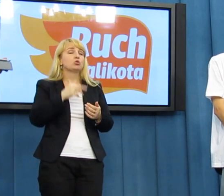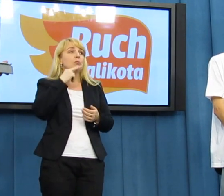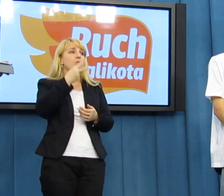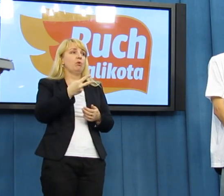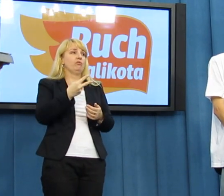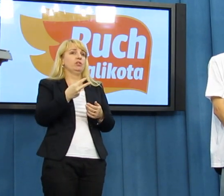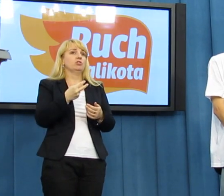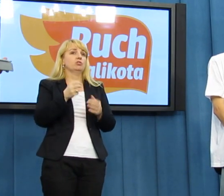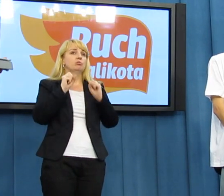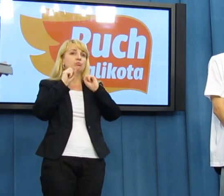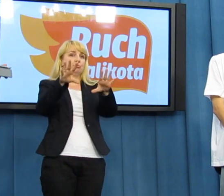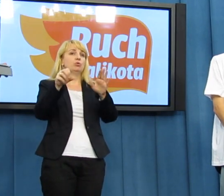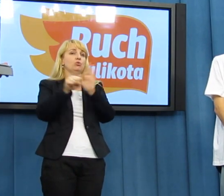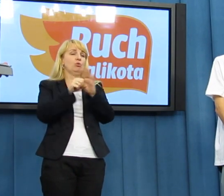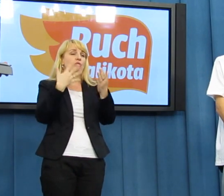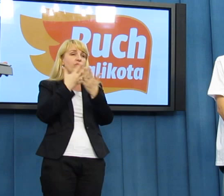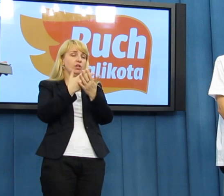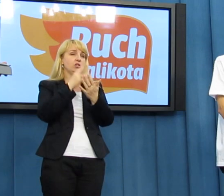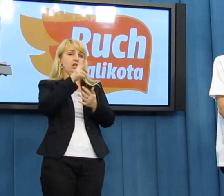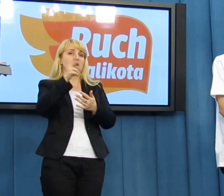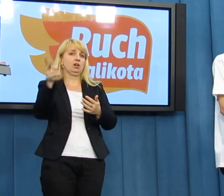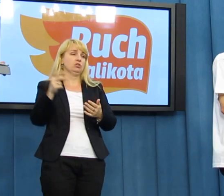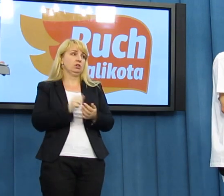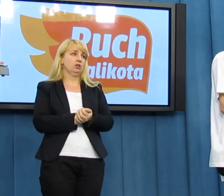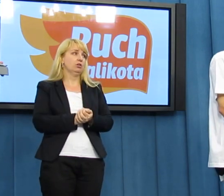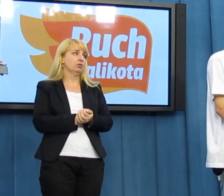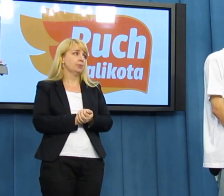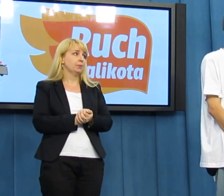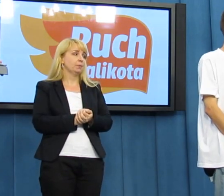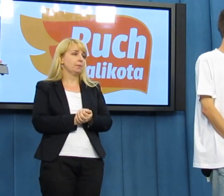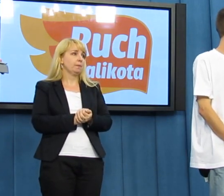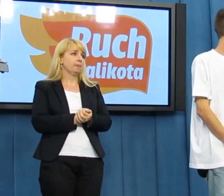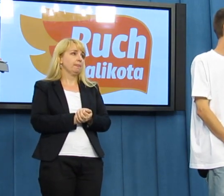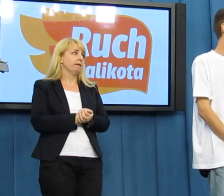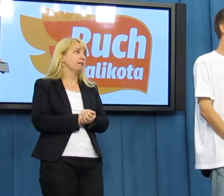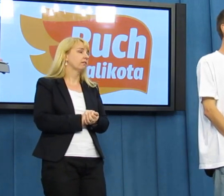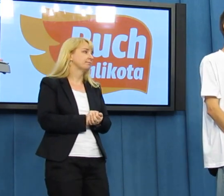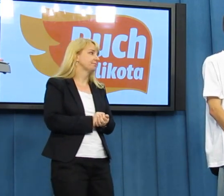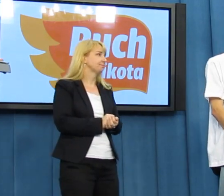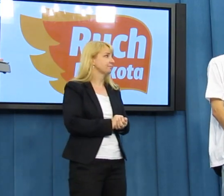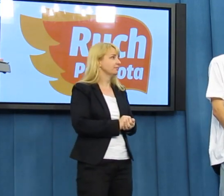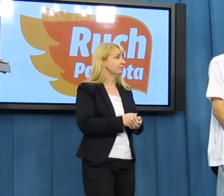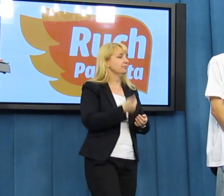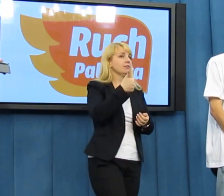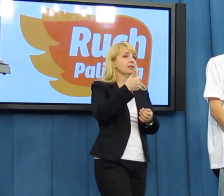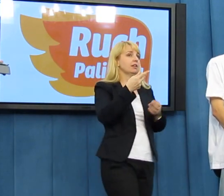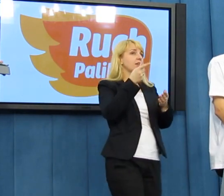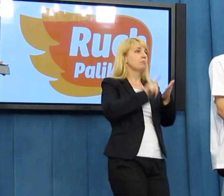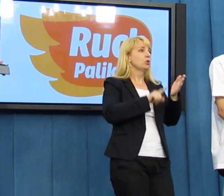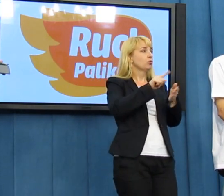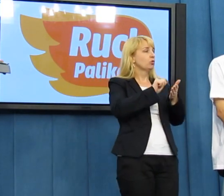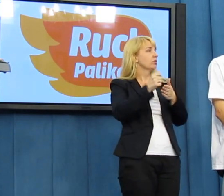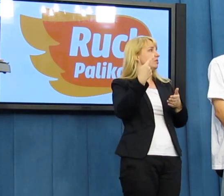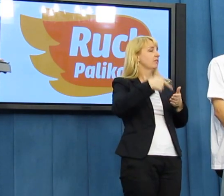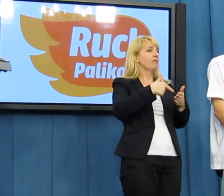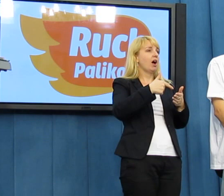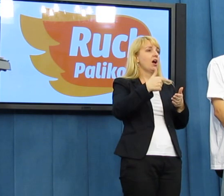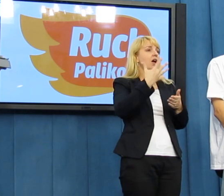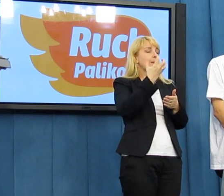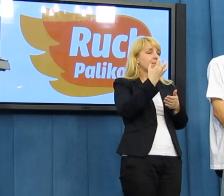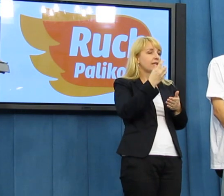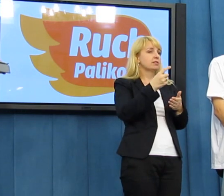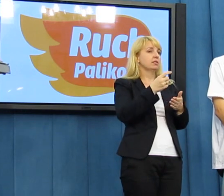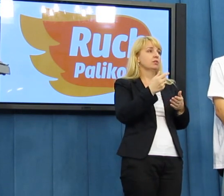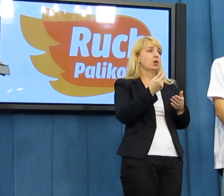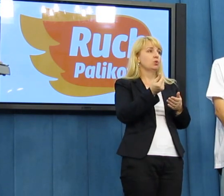Rozumiem, że to było celem i szczególnie w dniu kongresu ruchu Palikota. Przypominam, że miesiąc to jest 2,5 tysiąca złotych w areszcie. Ja